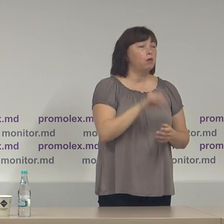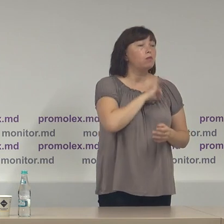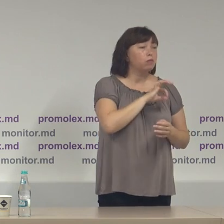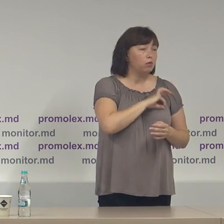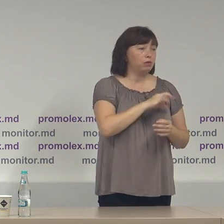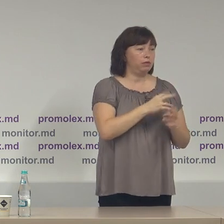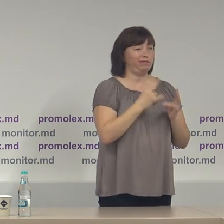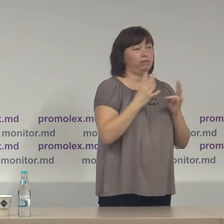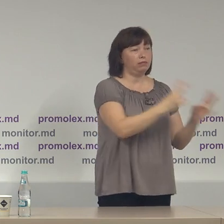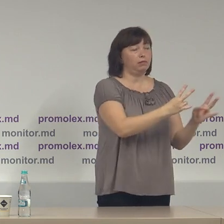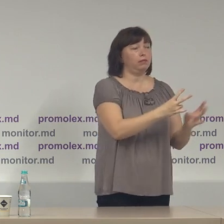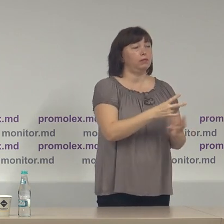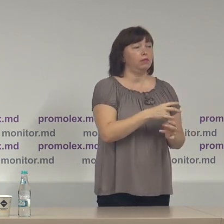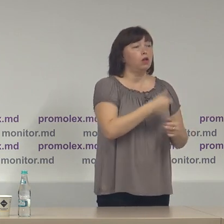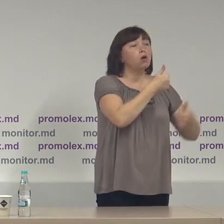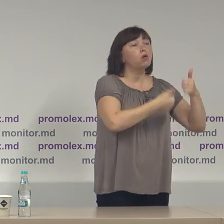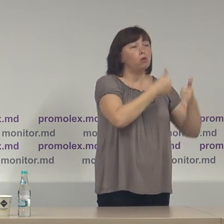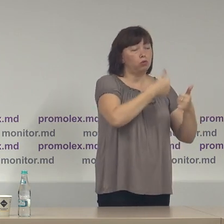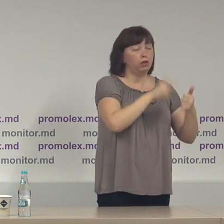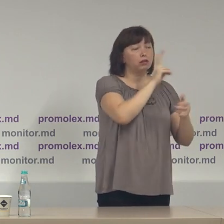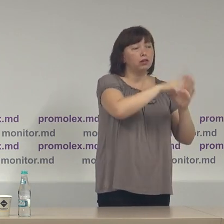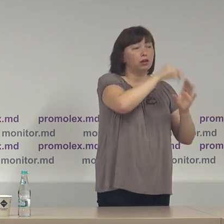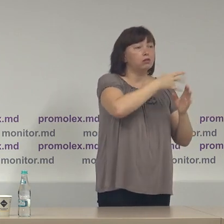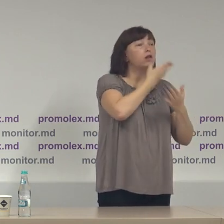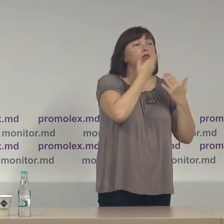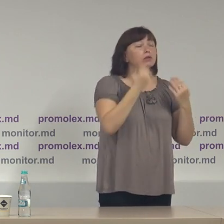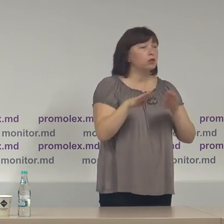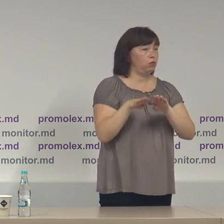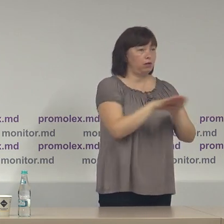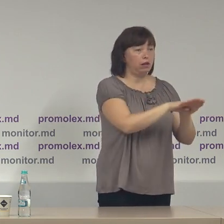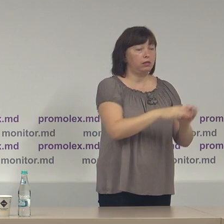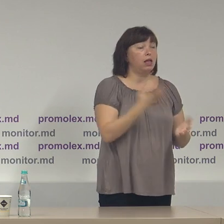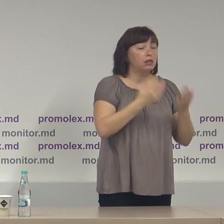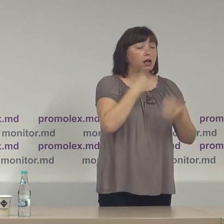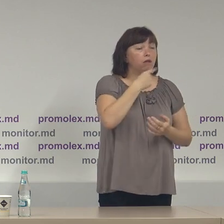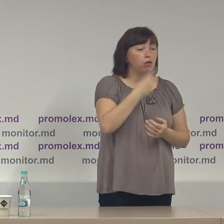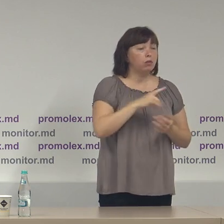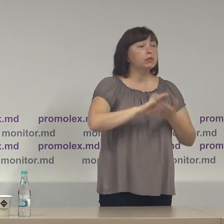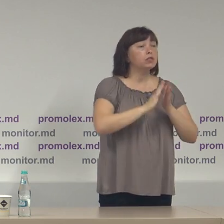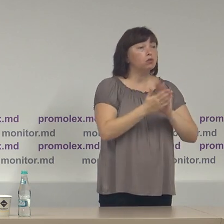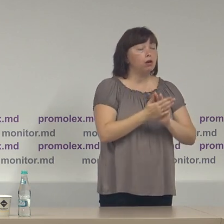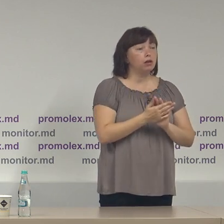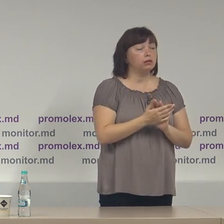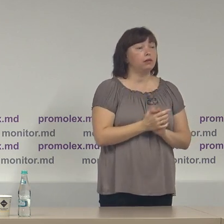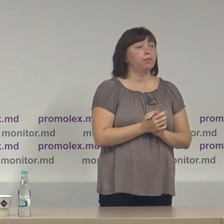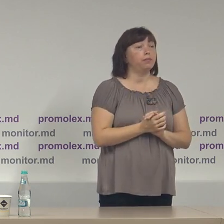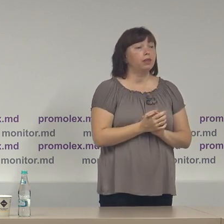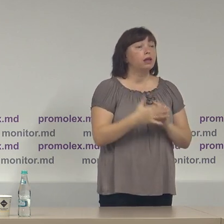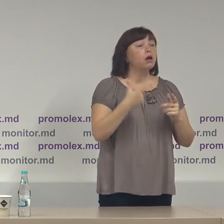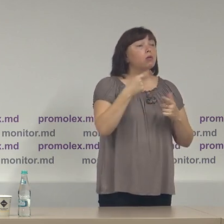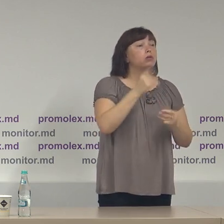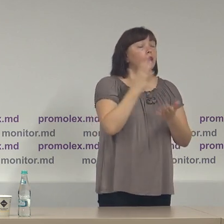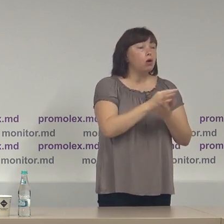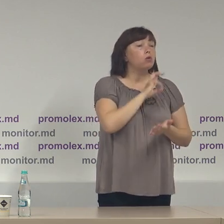concurenții potențiali concurenții electorale deci dacă vorbim de situații în care au